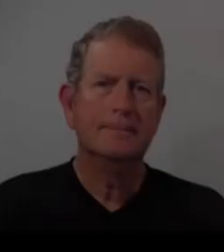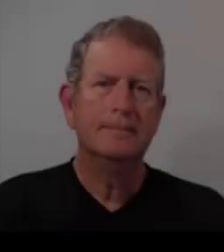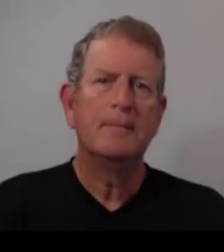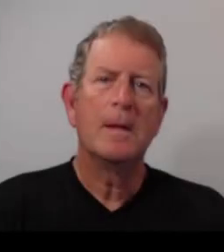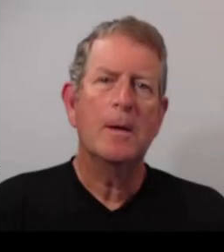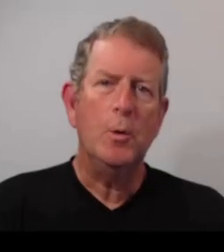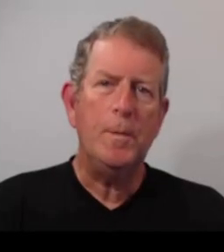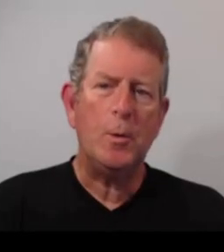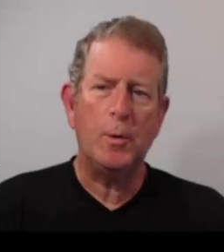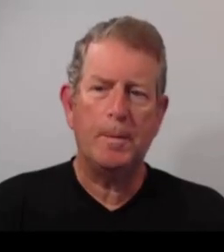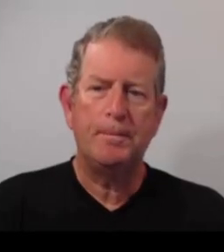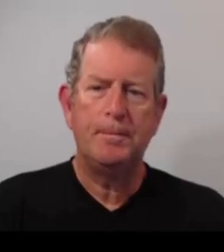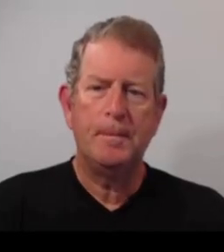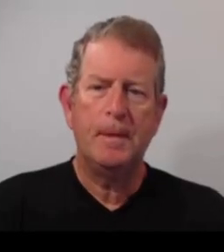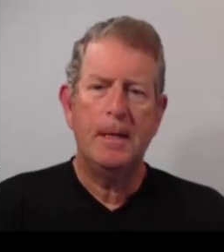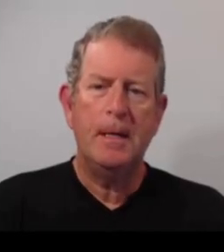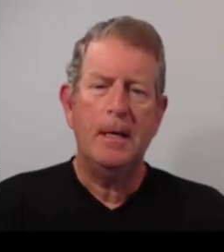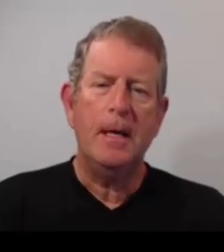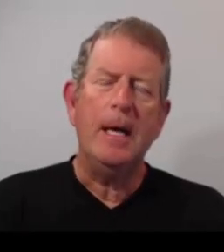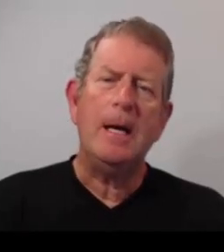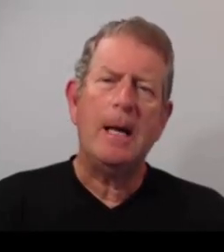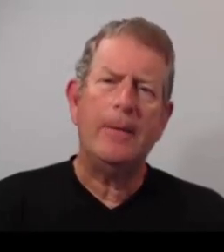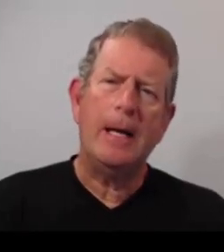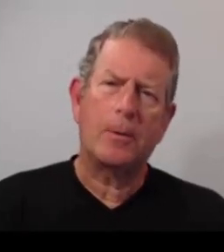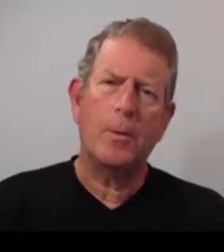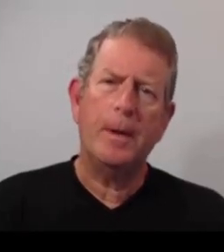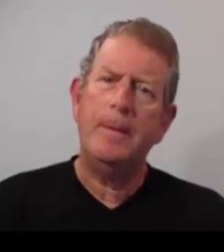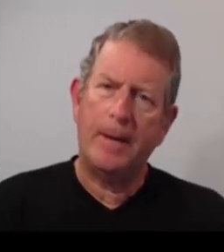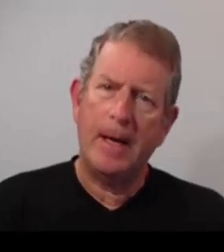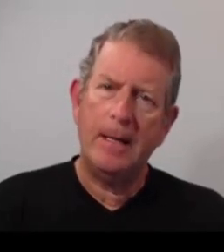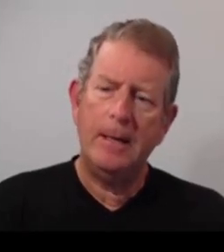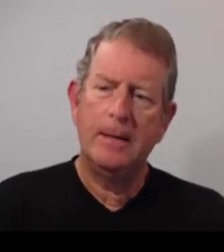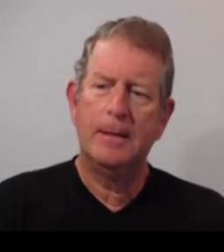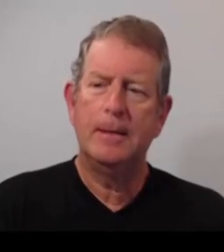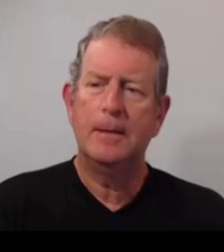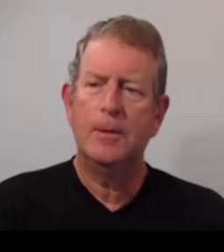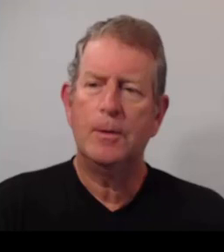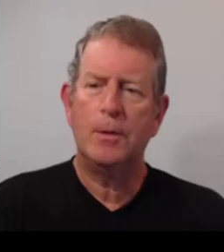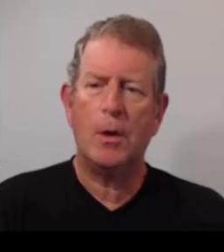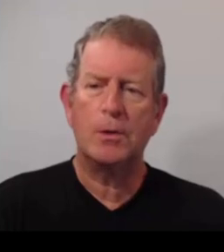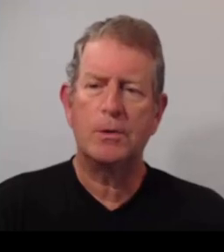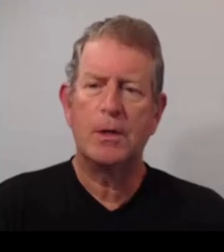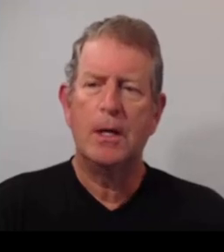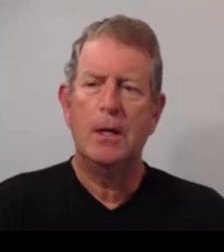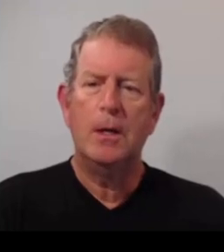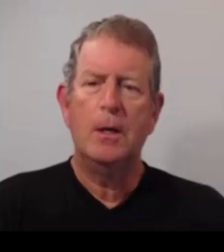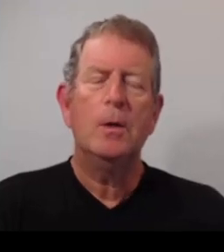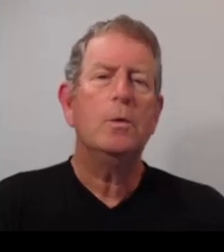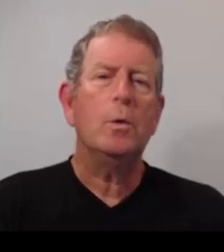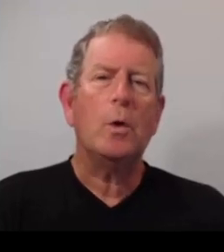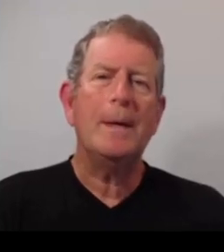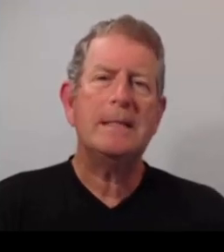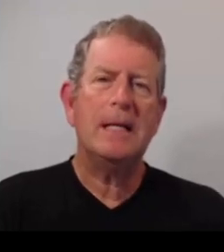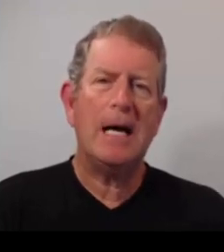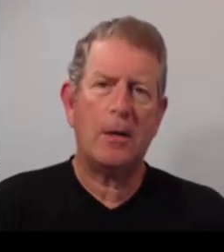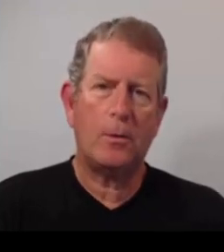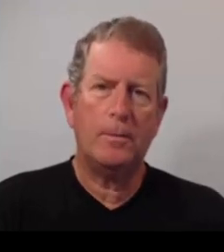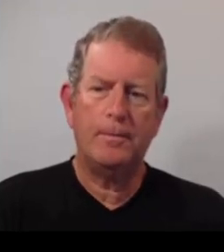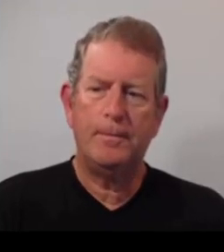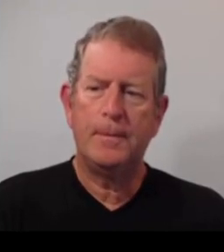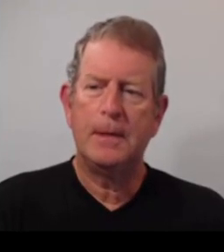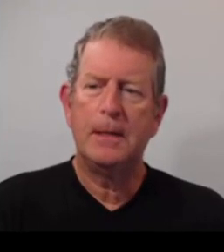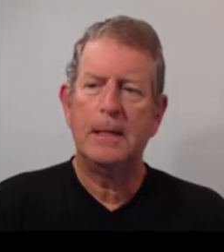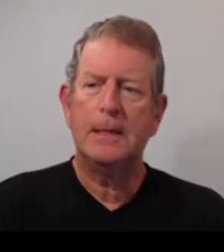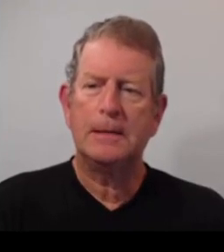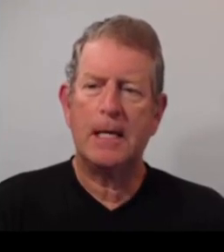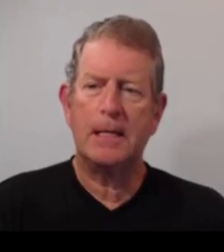1. Ella lava la ropa, ¿verdad? 2. Tú tomas el carro.